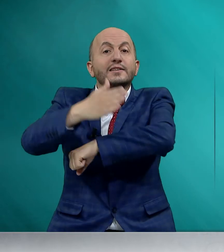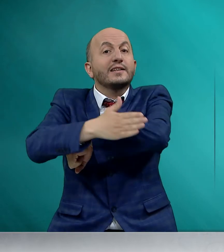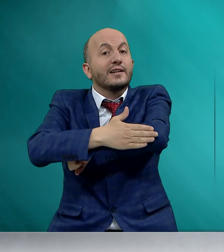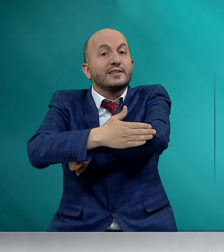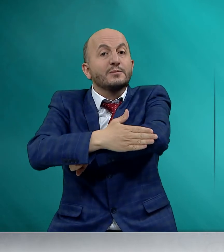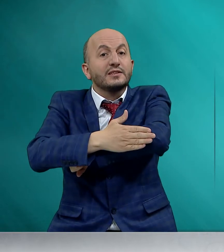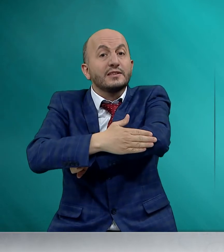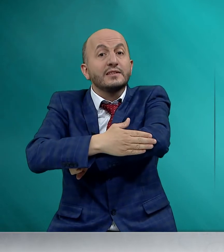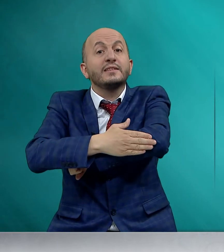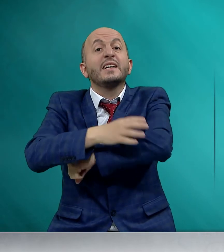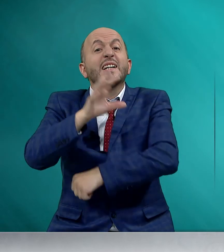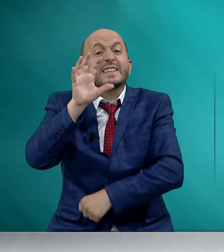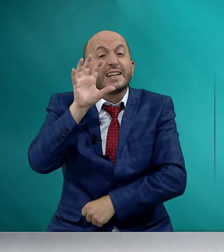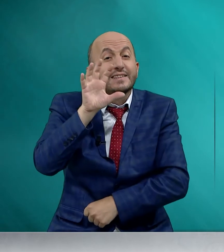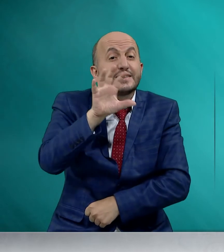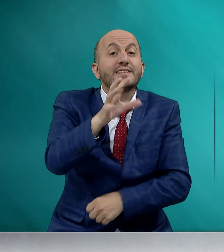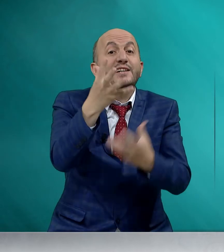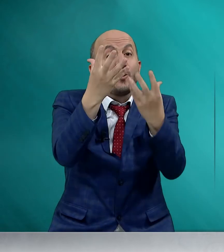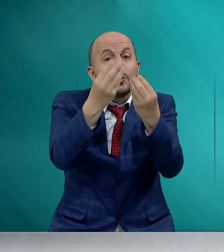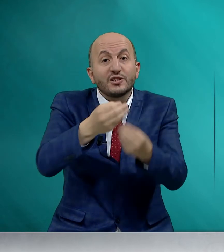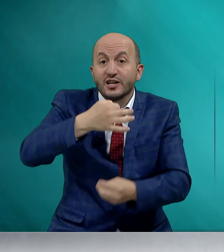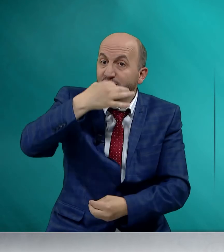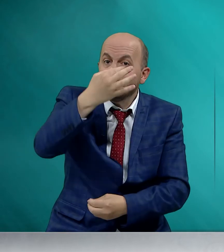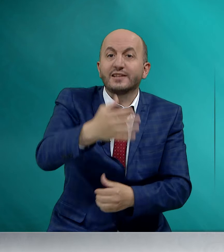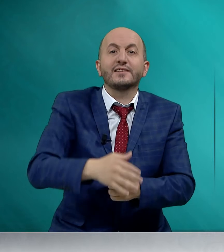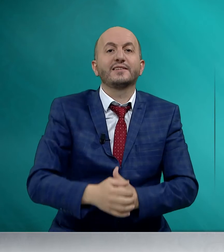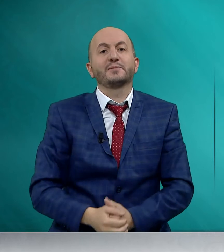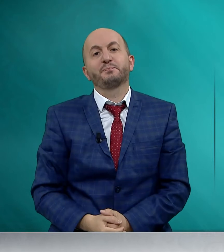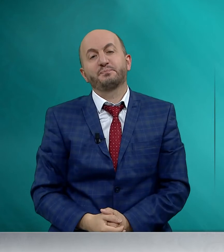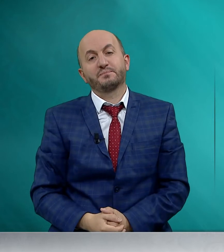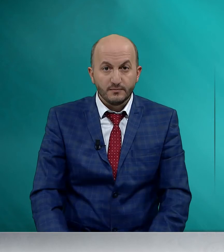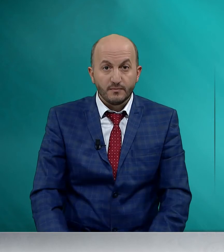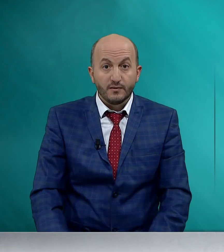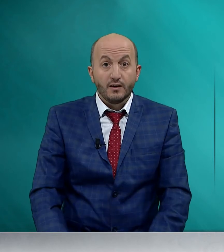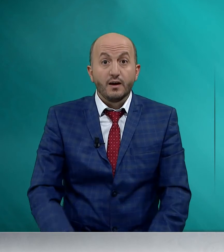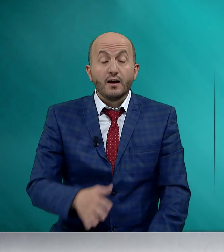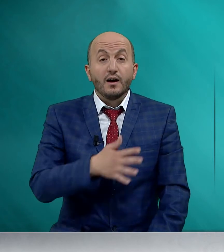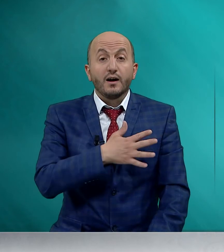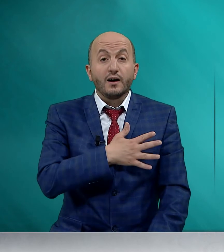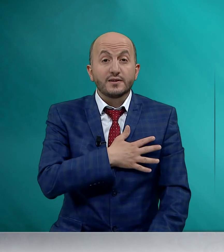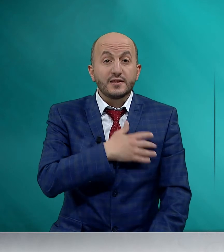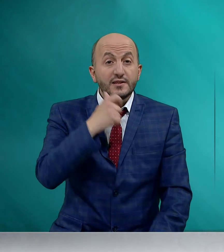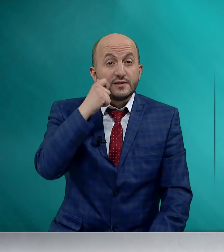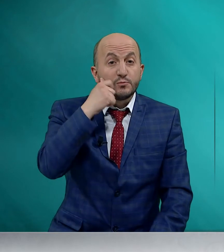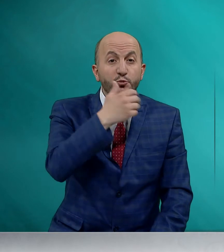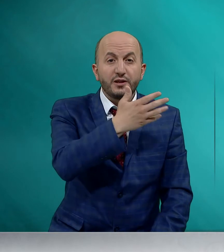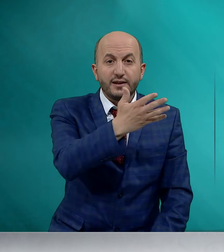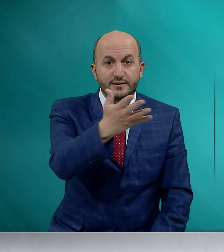yardımının kendisiyle olacağını bildirdi. Aziz Müminler,